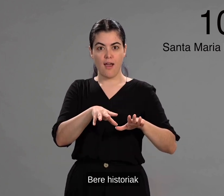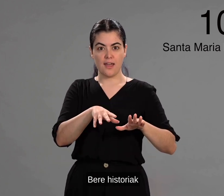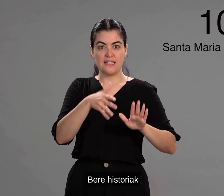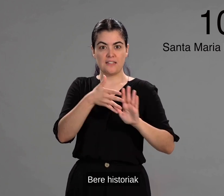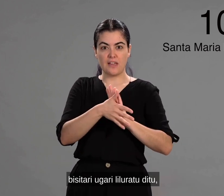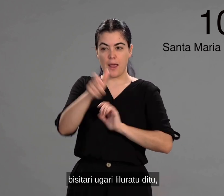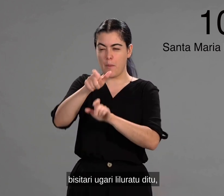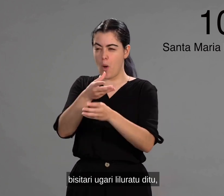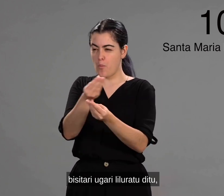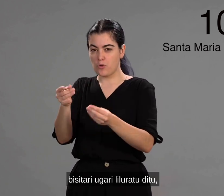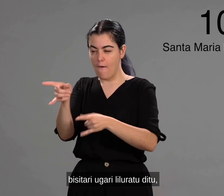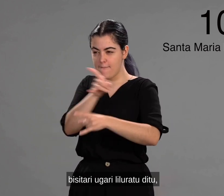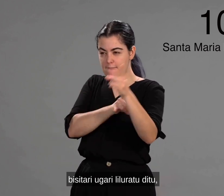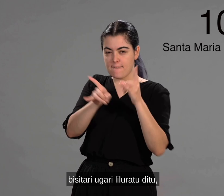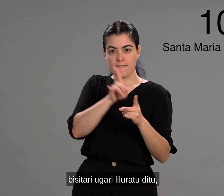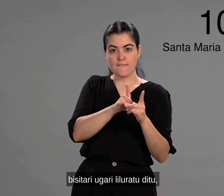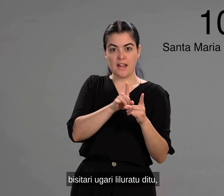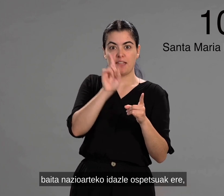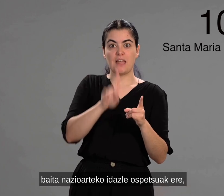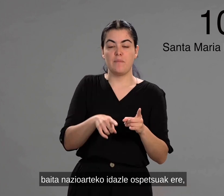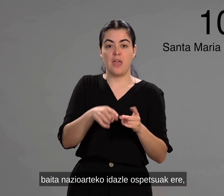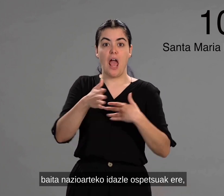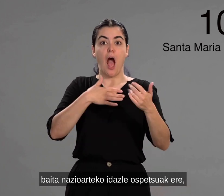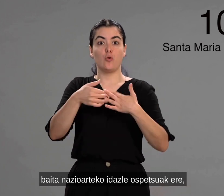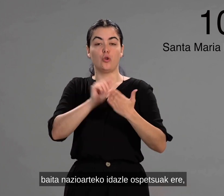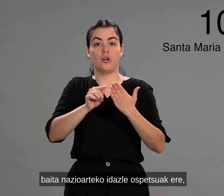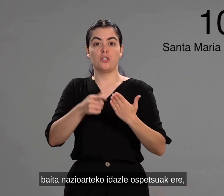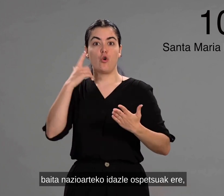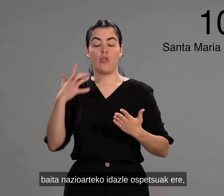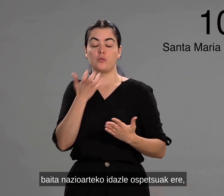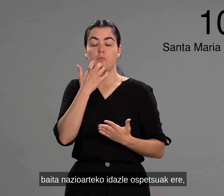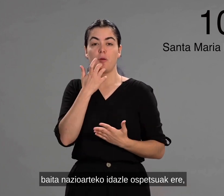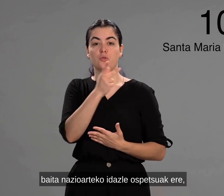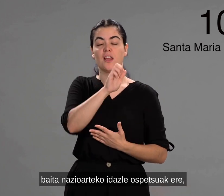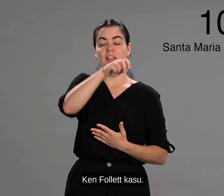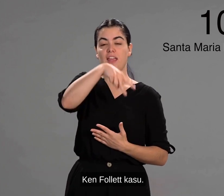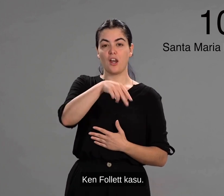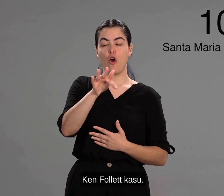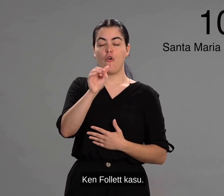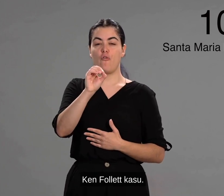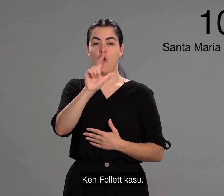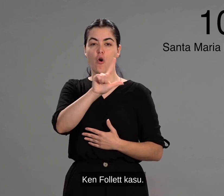historiak bizitari ugari lijuratu ditu, baita nazioarteko idazle ospetsuak ere, ken folet kasu.